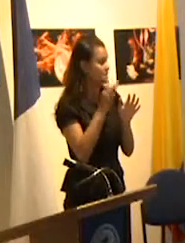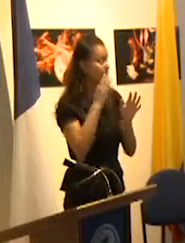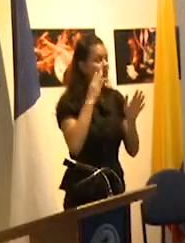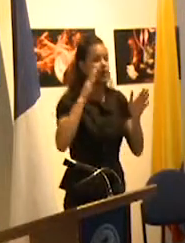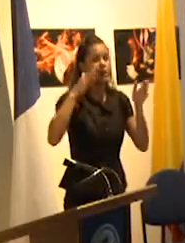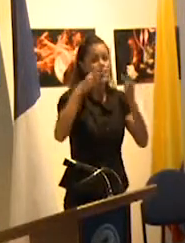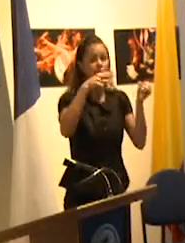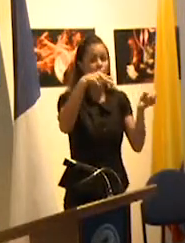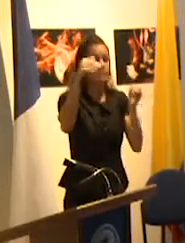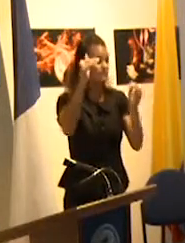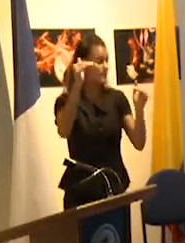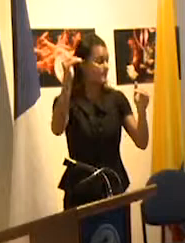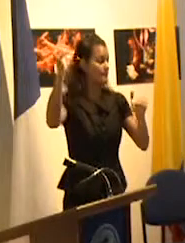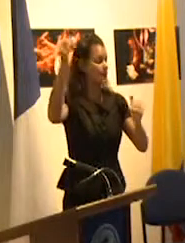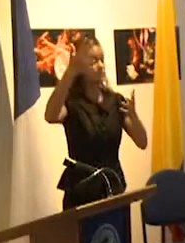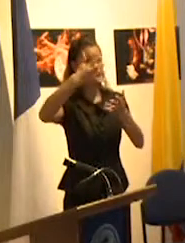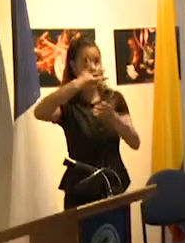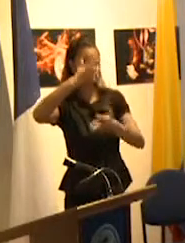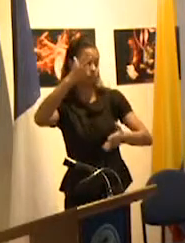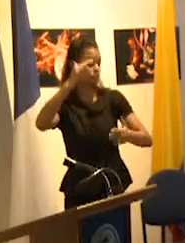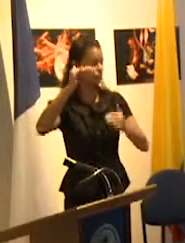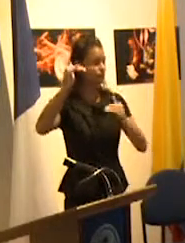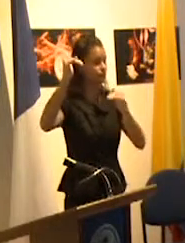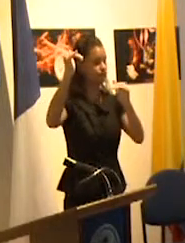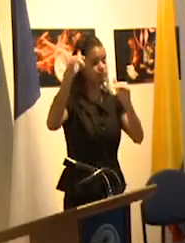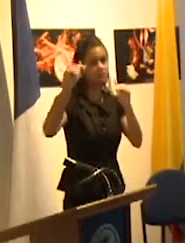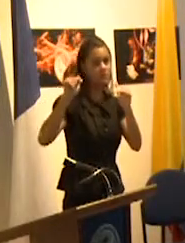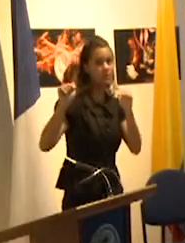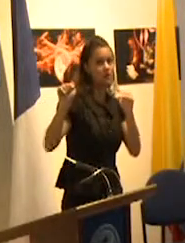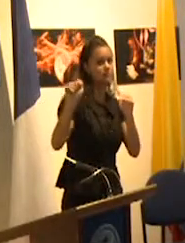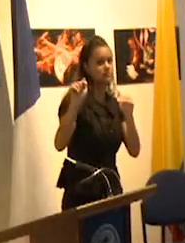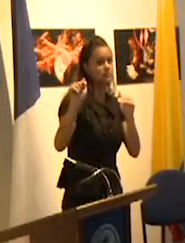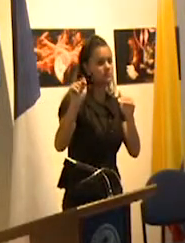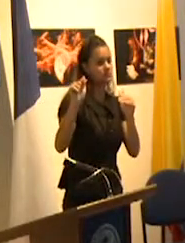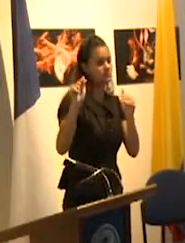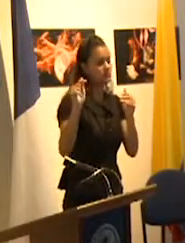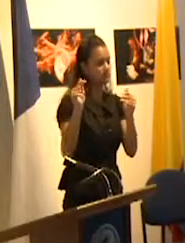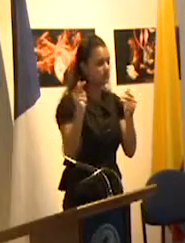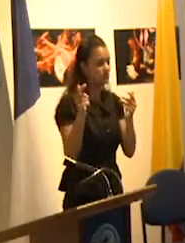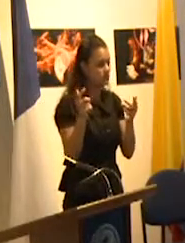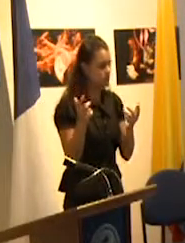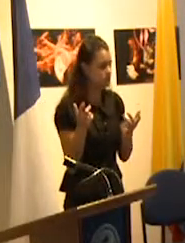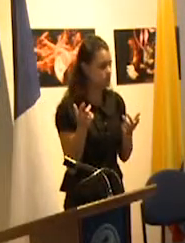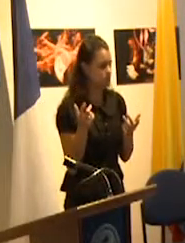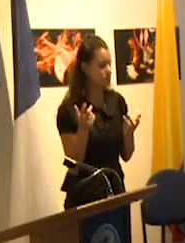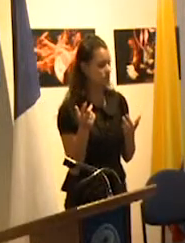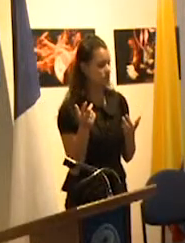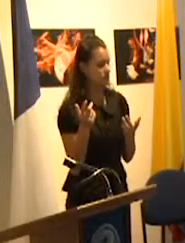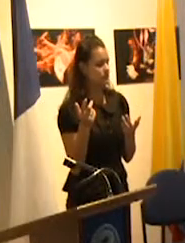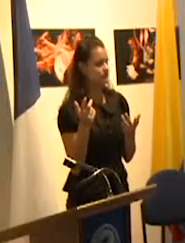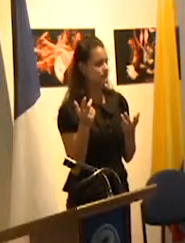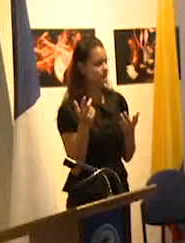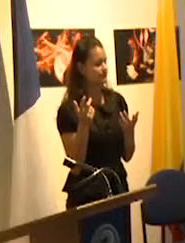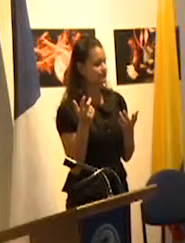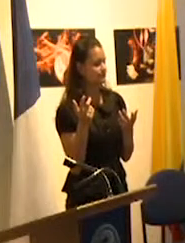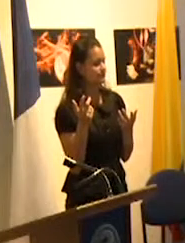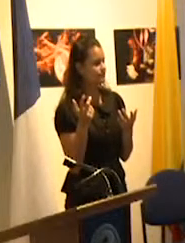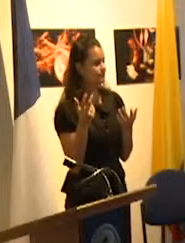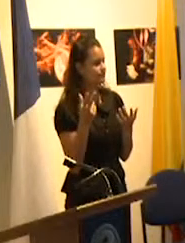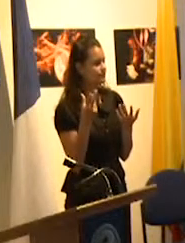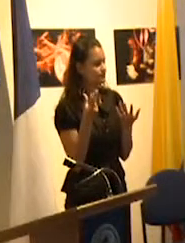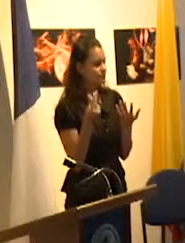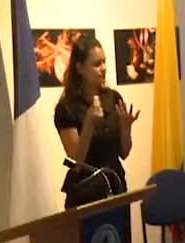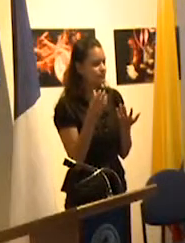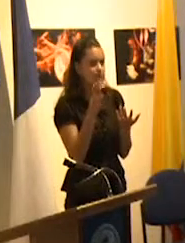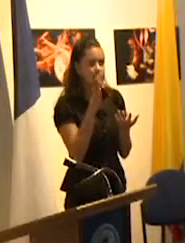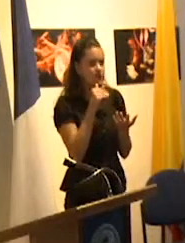si no construyen una configuración en la cual no tienen ninguna relación de